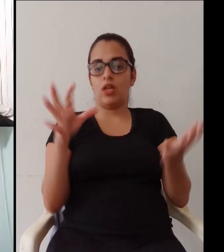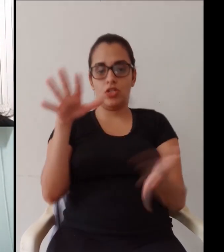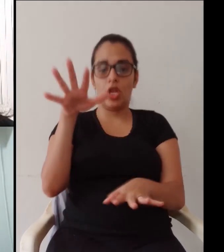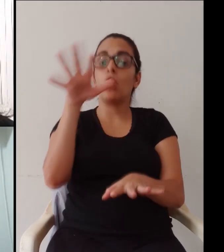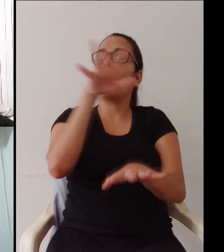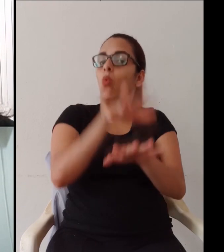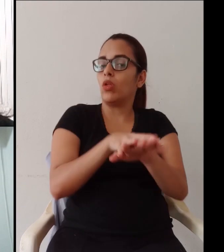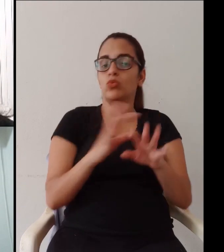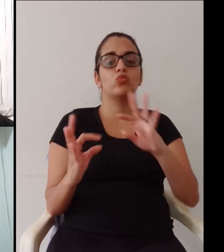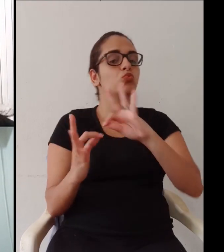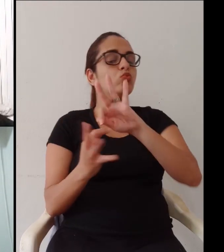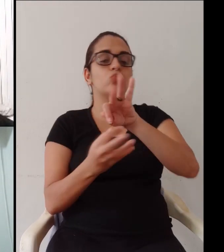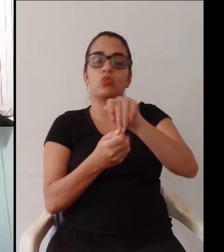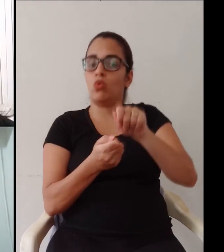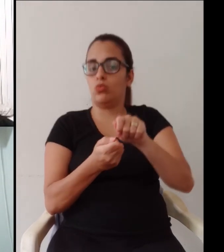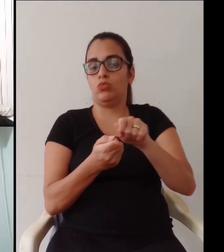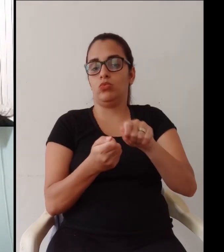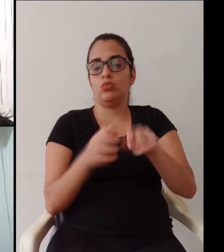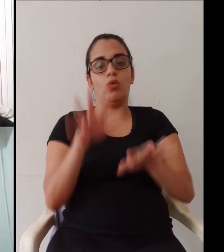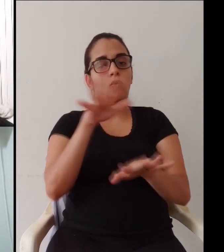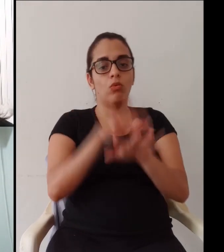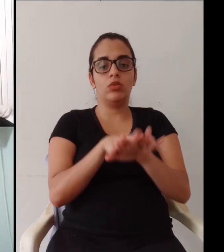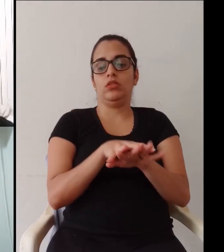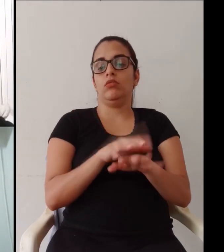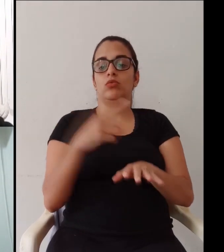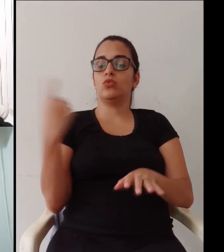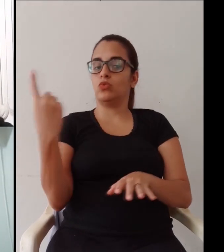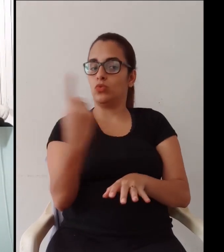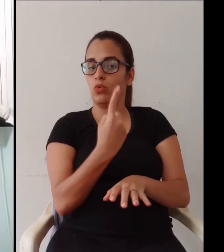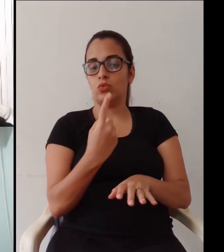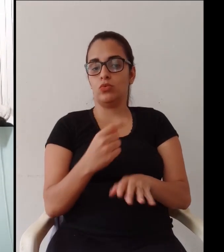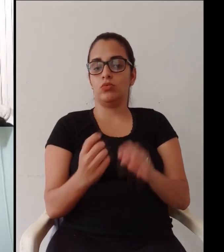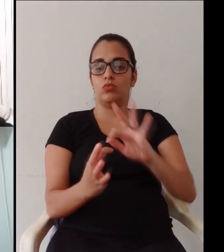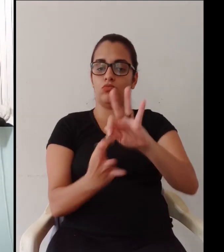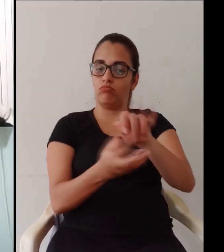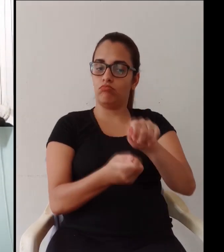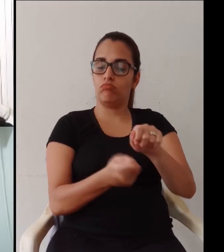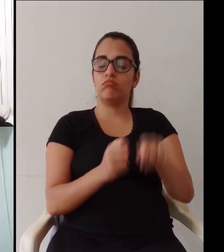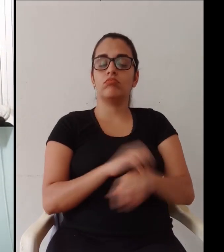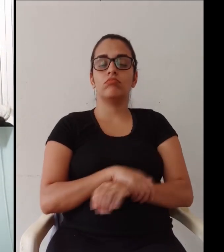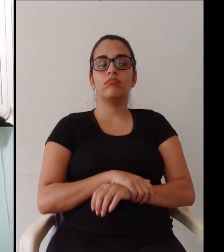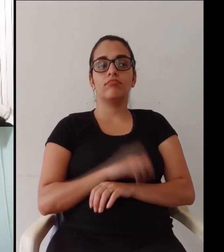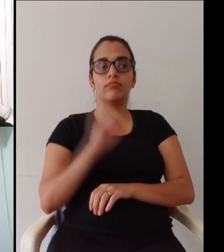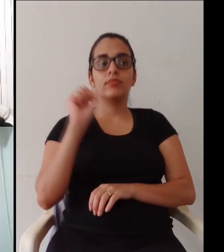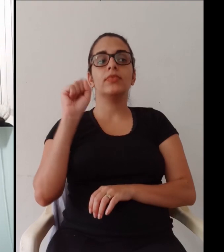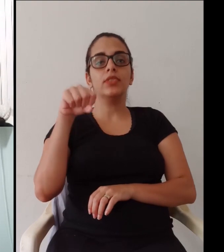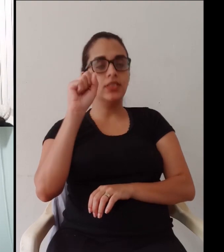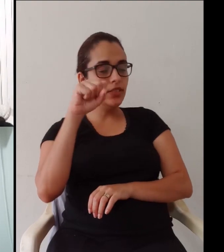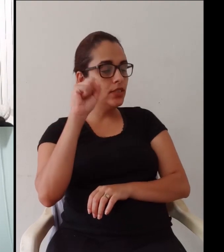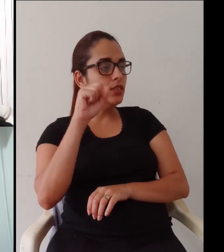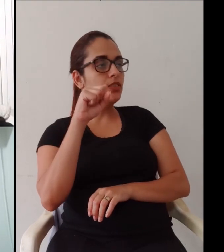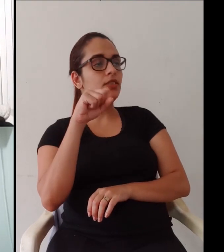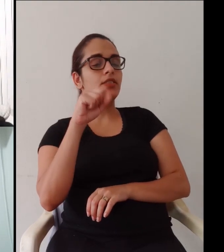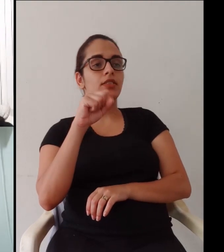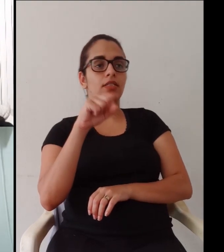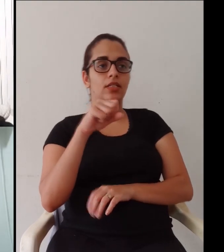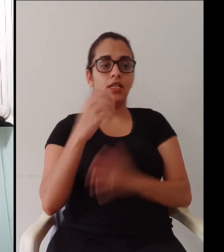tem acesso a tecnologia e precisam ter o acesso a gente não quer deixar ninguém de fora a gente quer incluir todo mundo para que isso seja